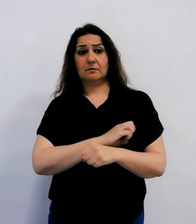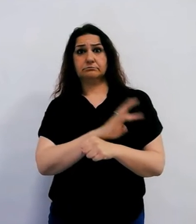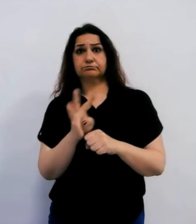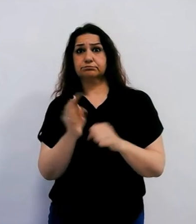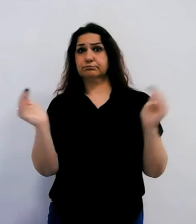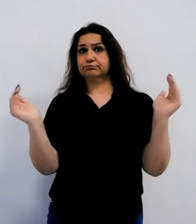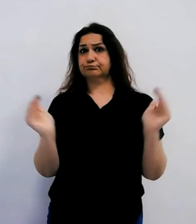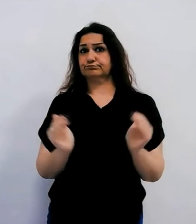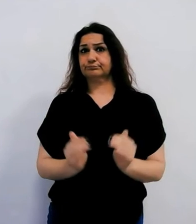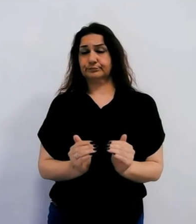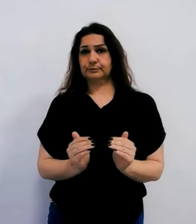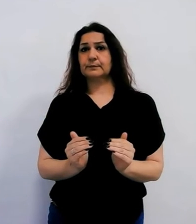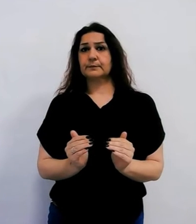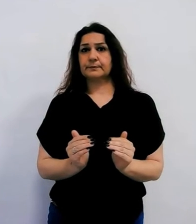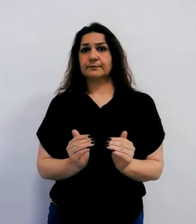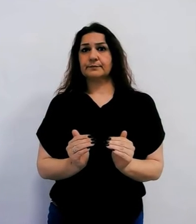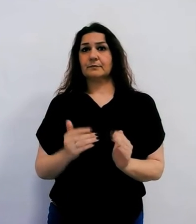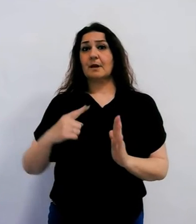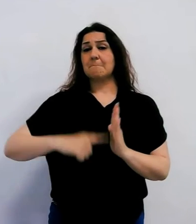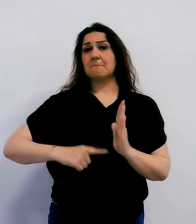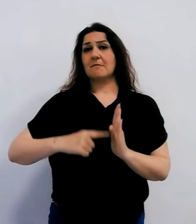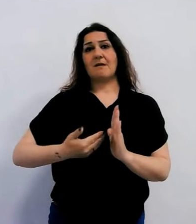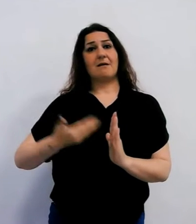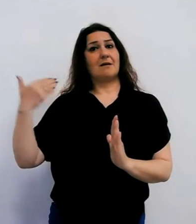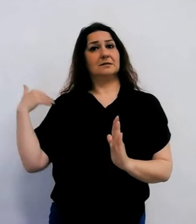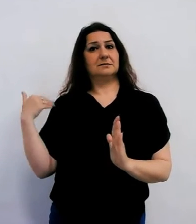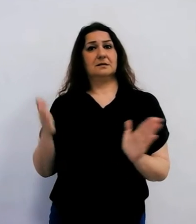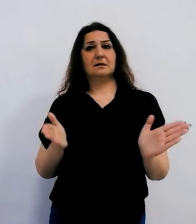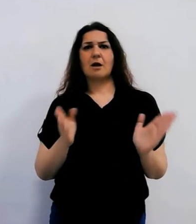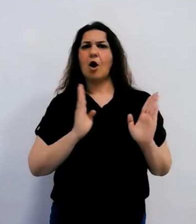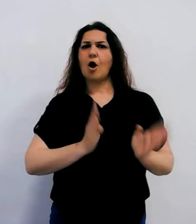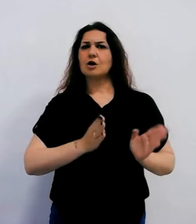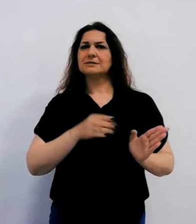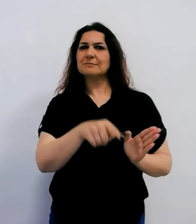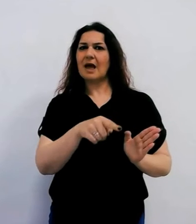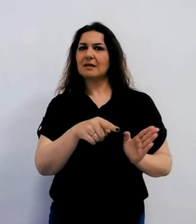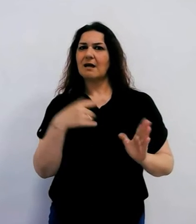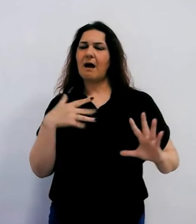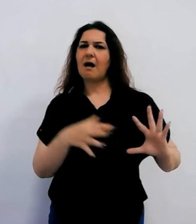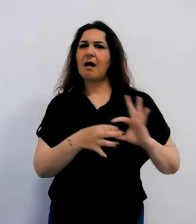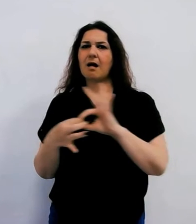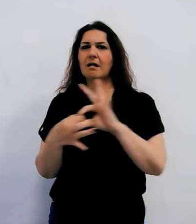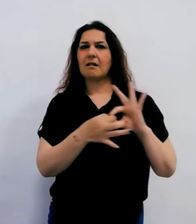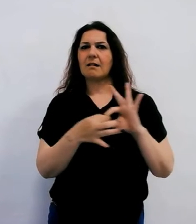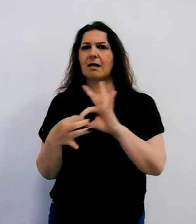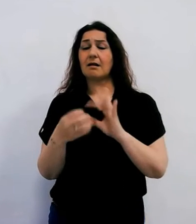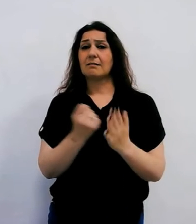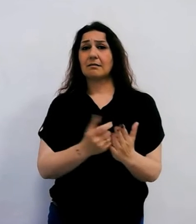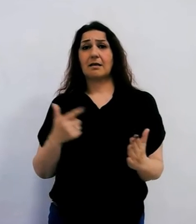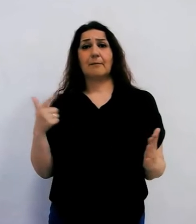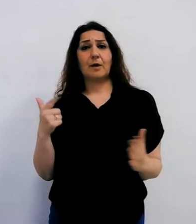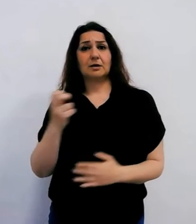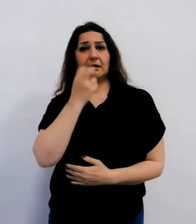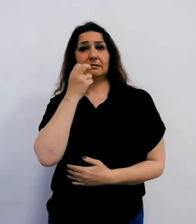per i quali nei mesi scorsi l'ospedale ha avuto un ruolo di raccordo fondamentale con Firenze.